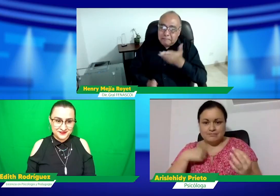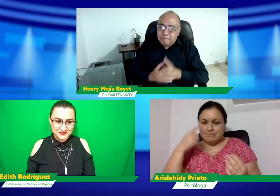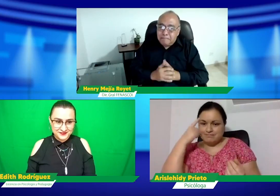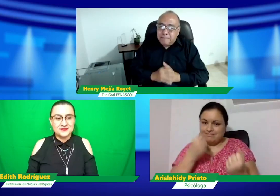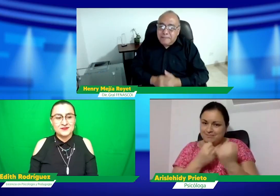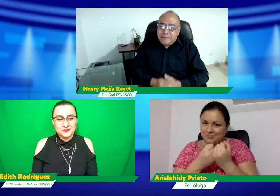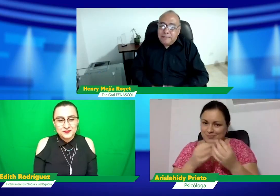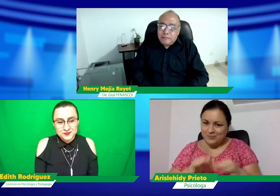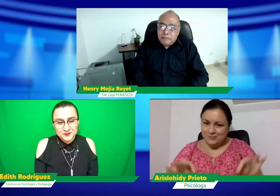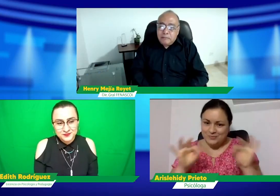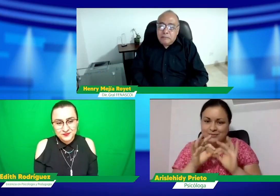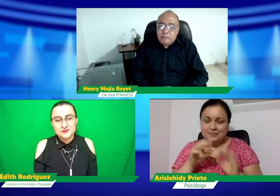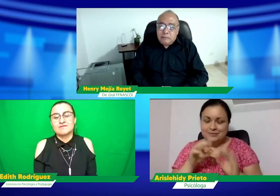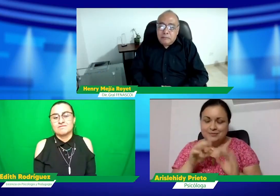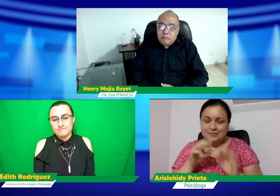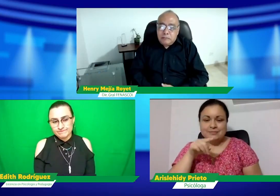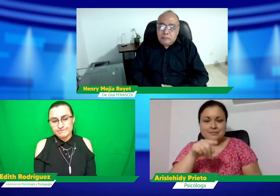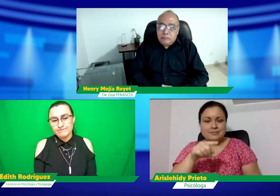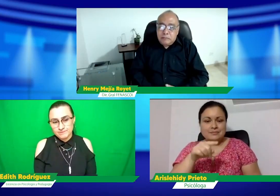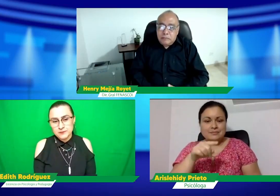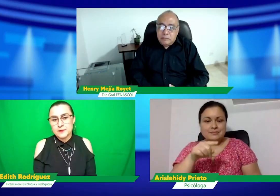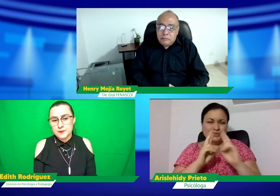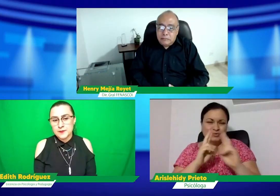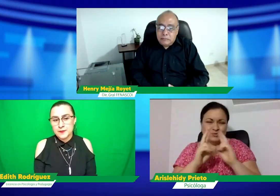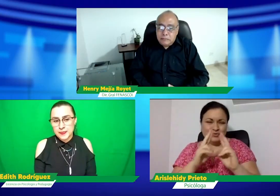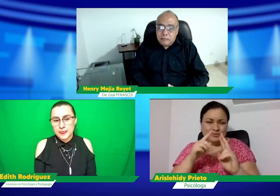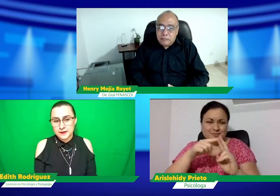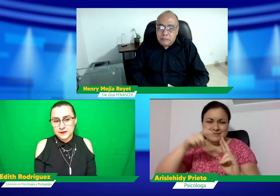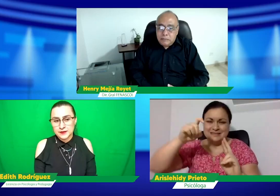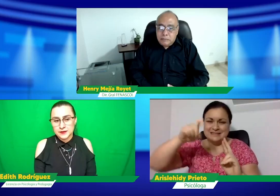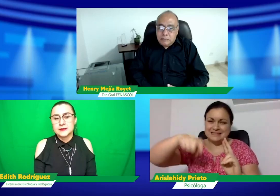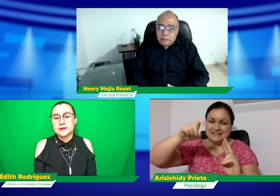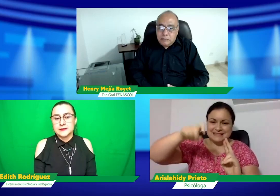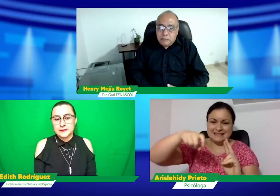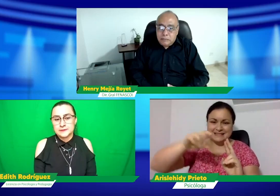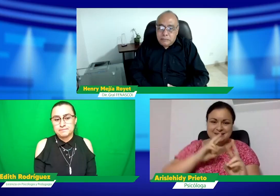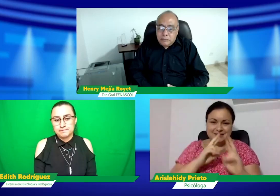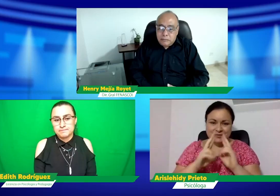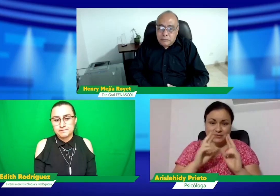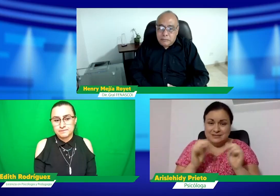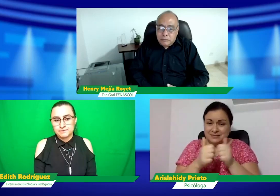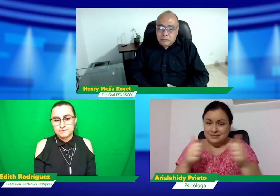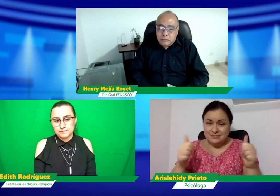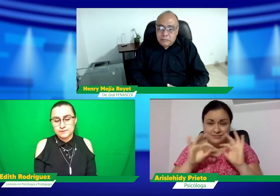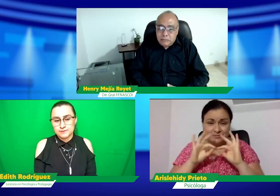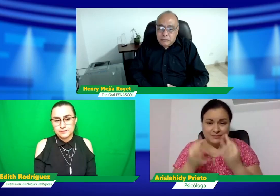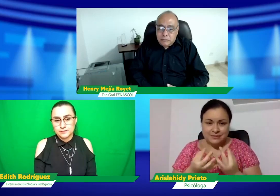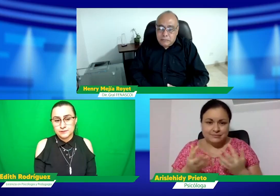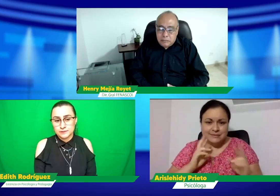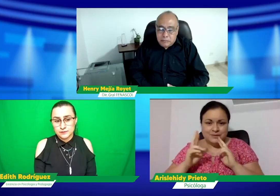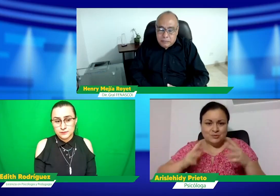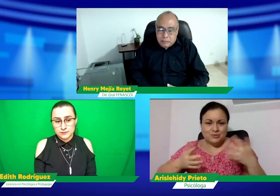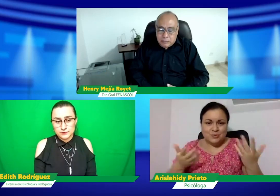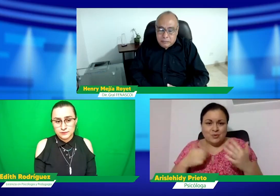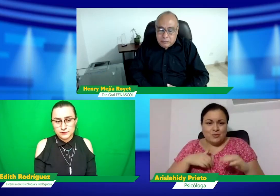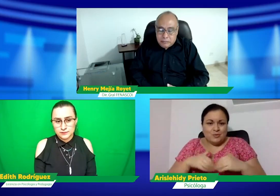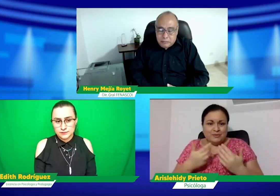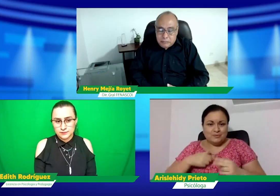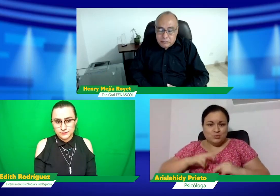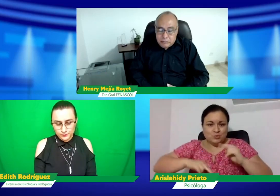Sí, la comisión de la familia es realmente importante. La relación, que se necesita una relación con la familia. Sin